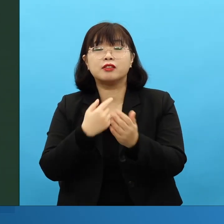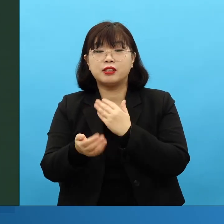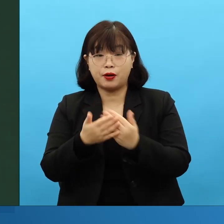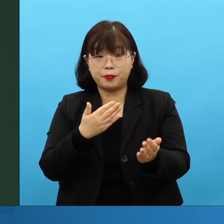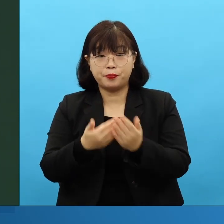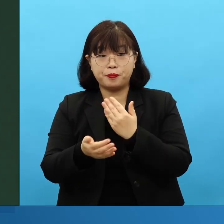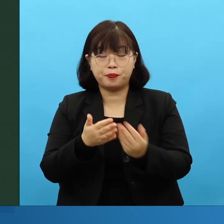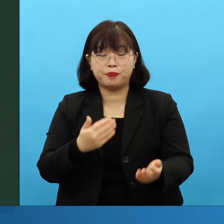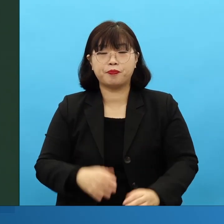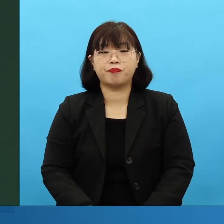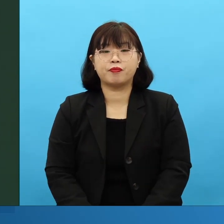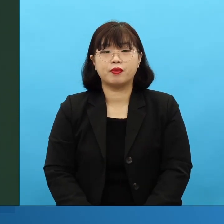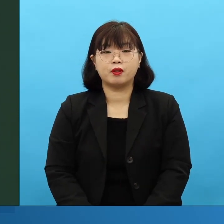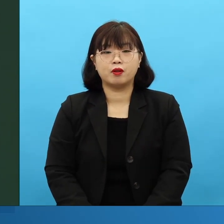중요한 것을 다시 한번 붙잡아야 되는 겁니다.